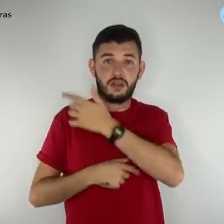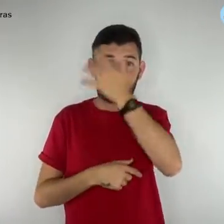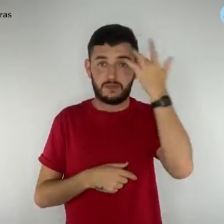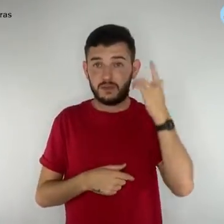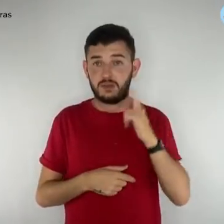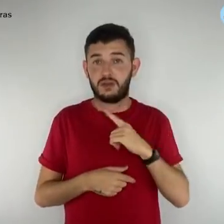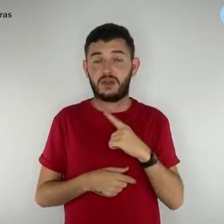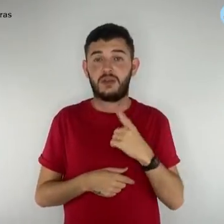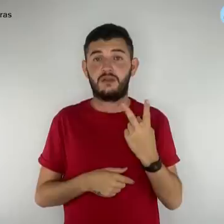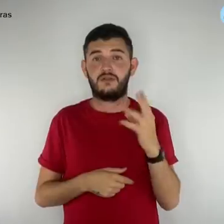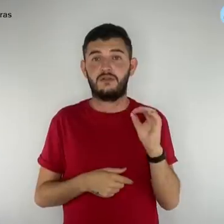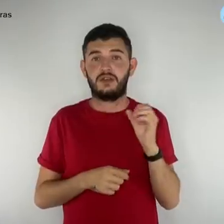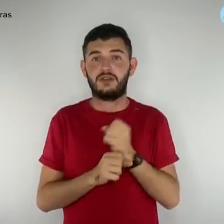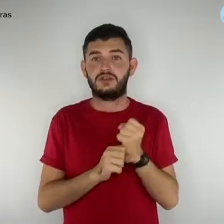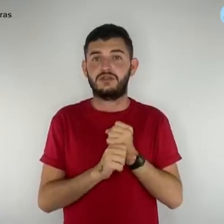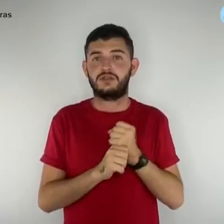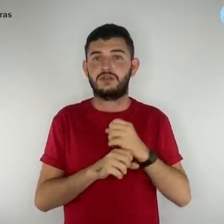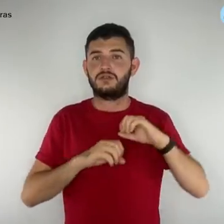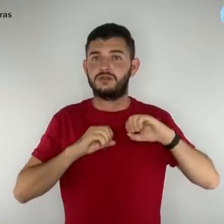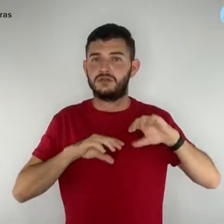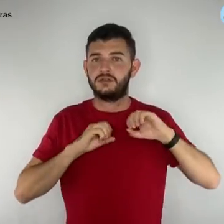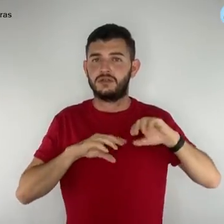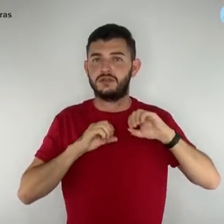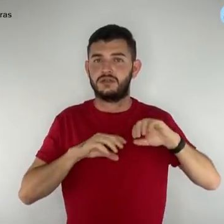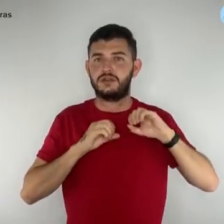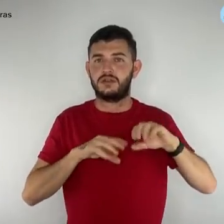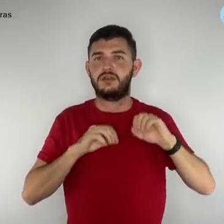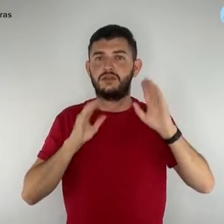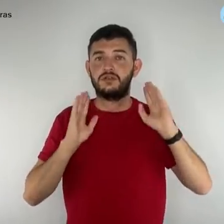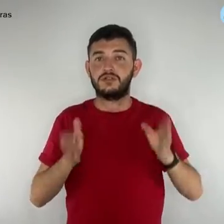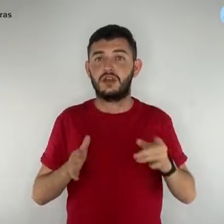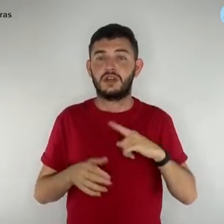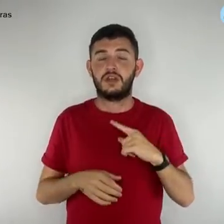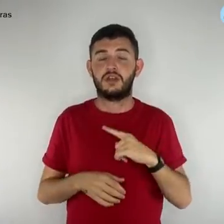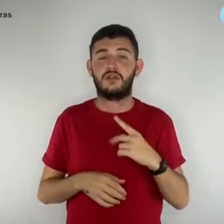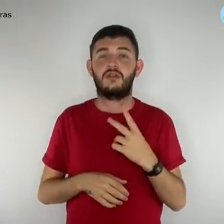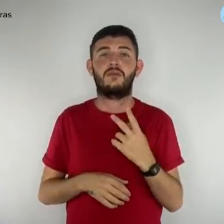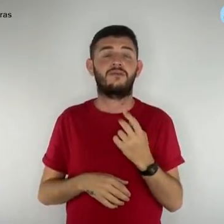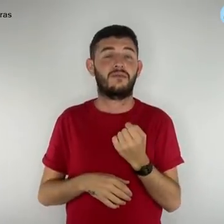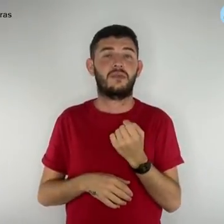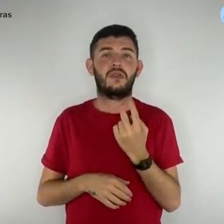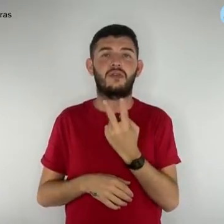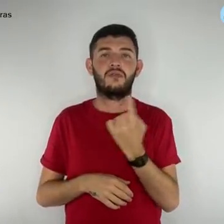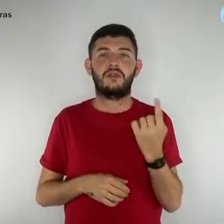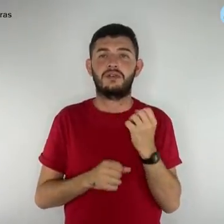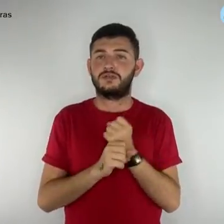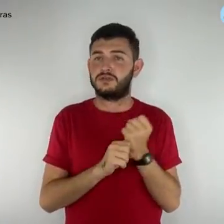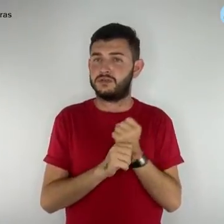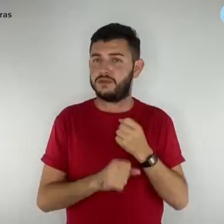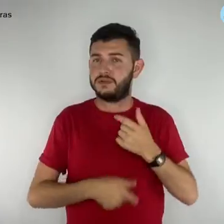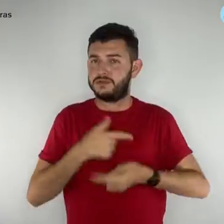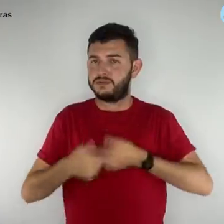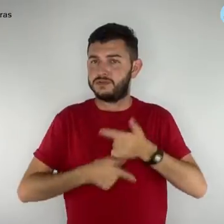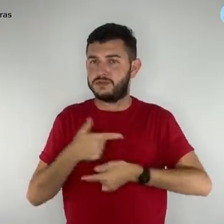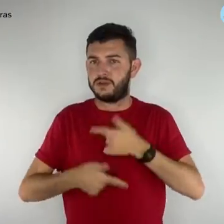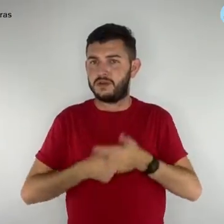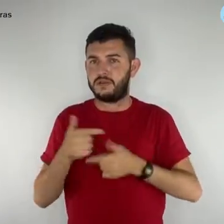20 anos de regência a partir do vigésimo primeiro ano de efetivo exercício. A Lei